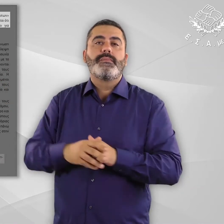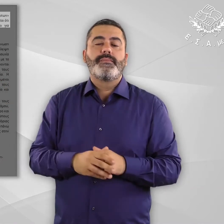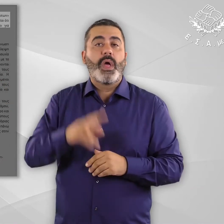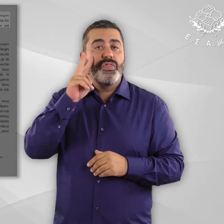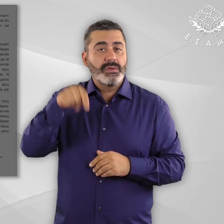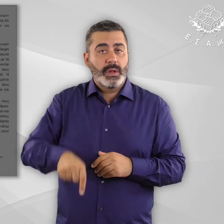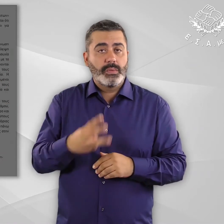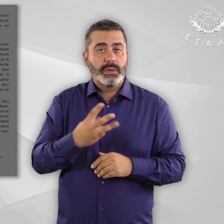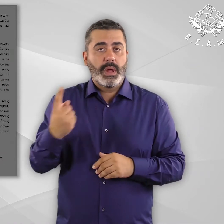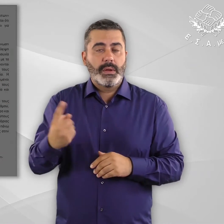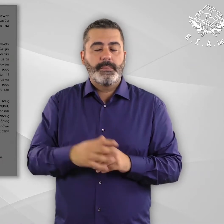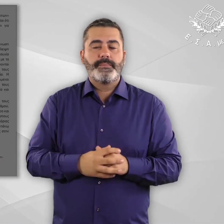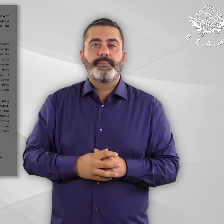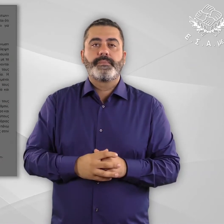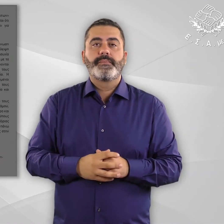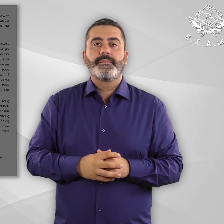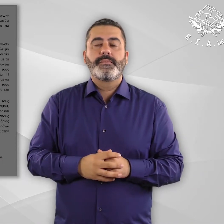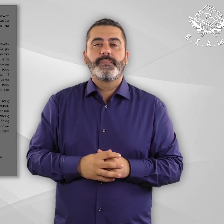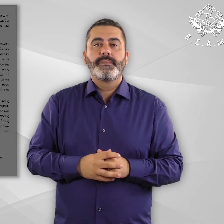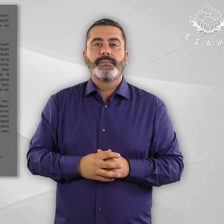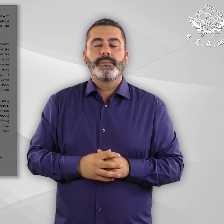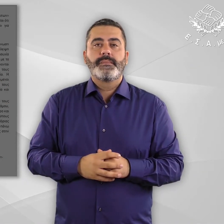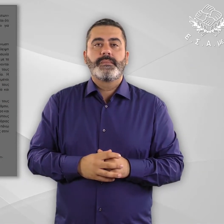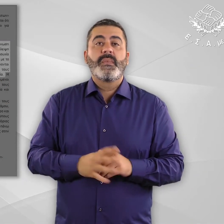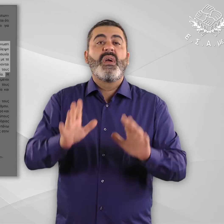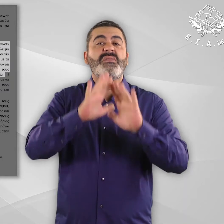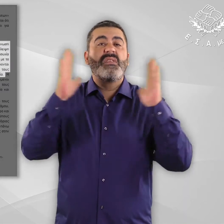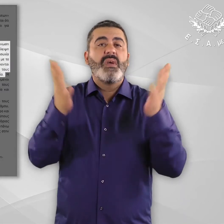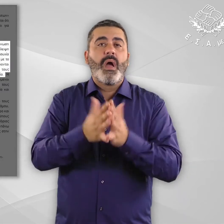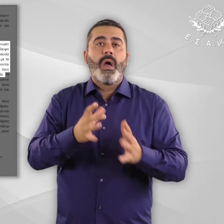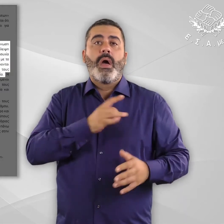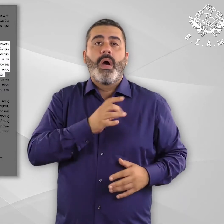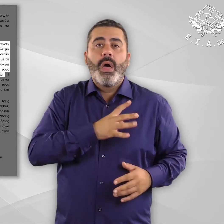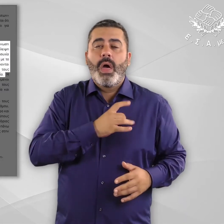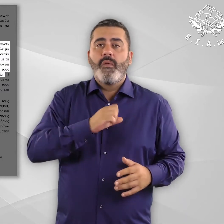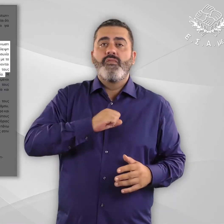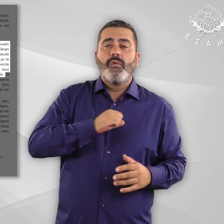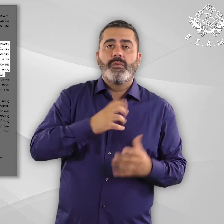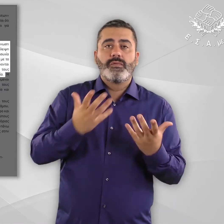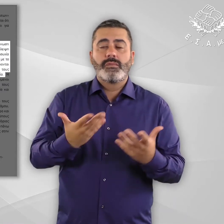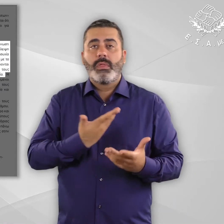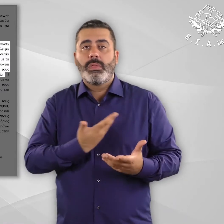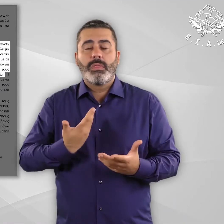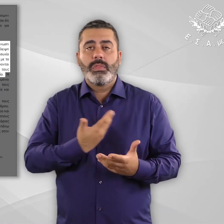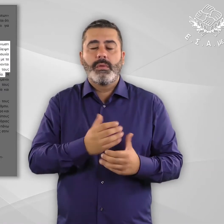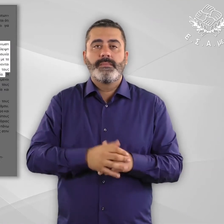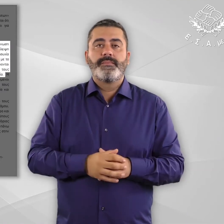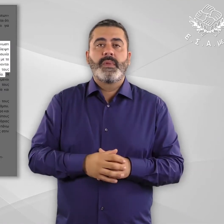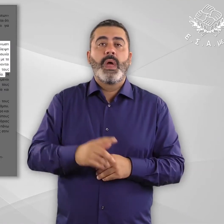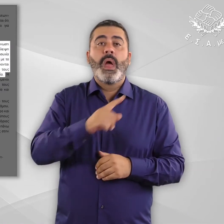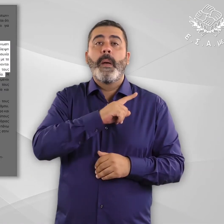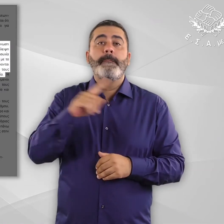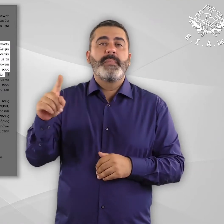Υπό ενότητα, γενικευμένη ανασφαλεία και φόβος. Σύμφωνα με έρευνα που διενύργησε η μη κυβερνητική